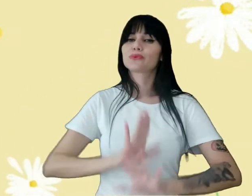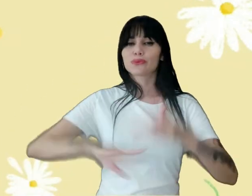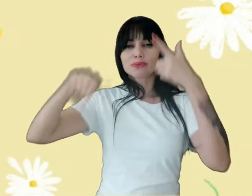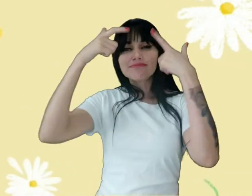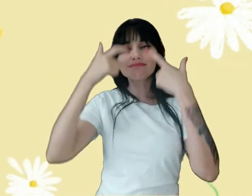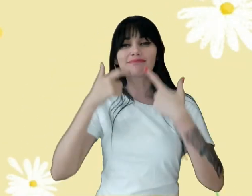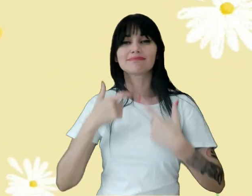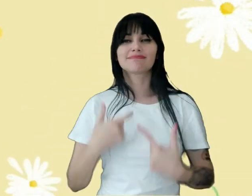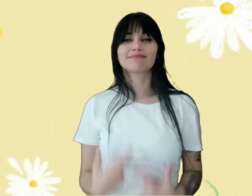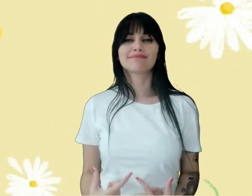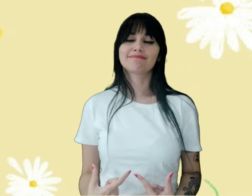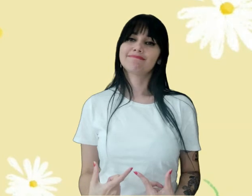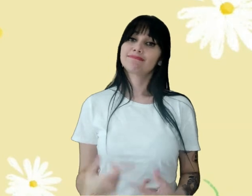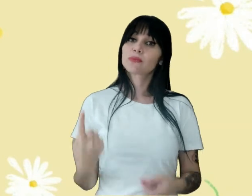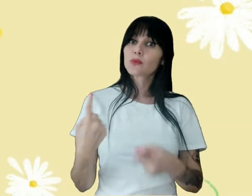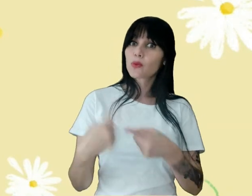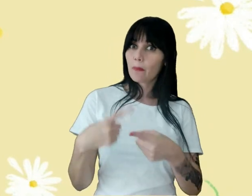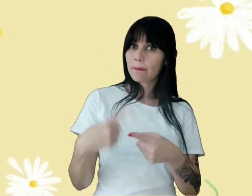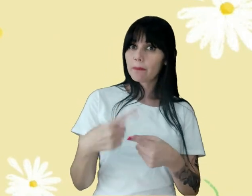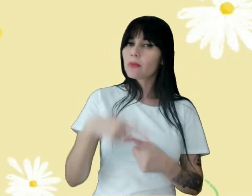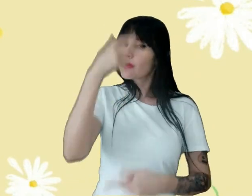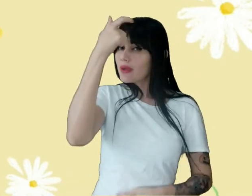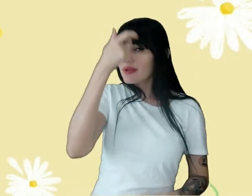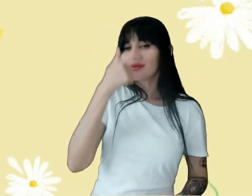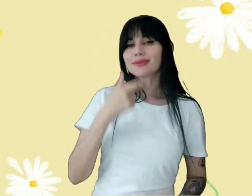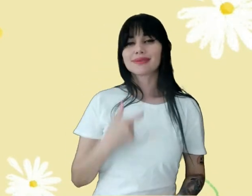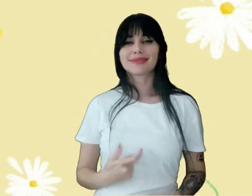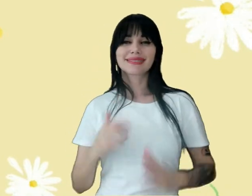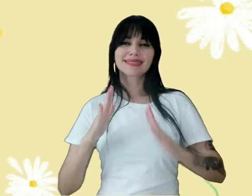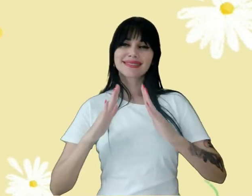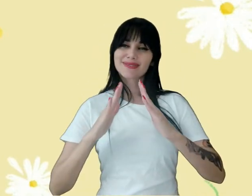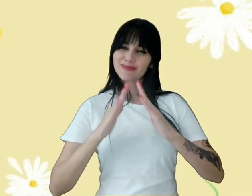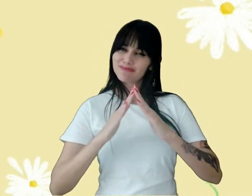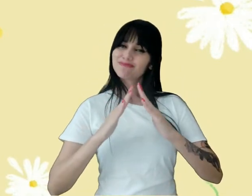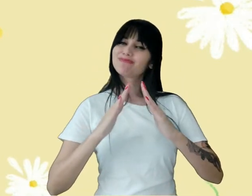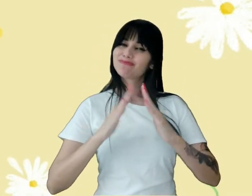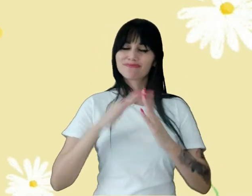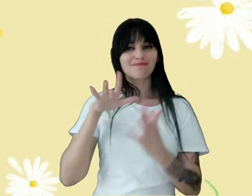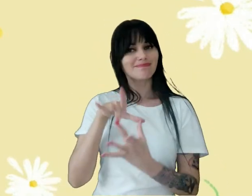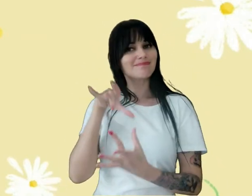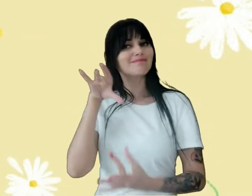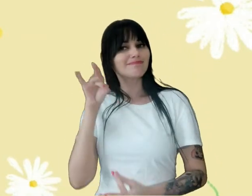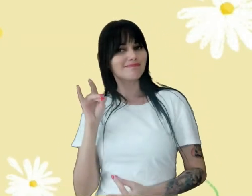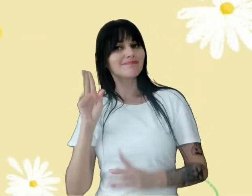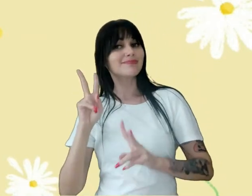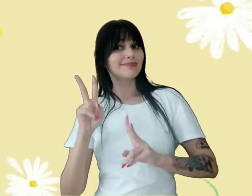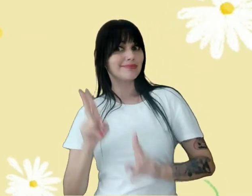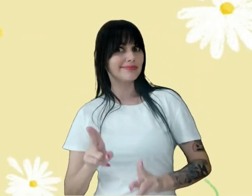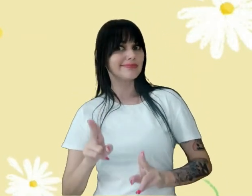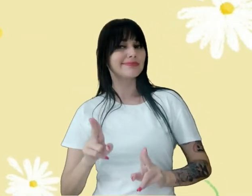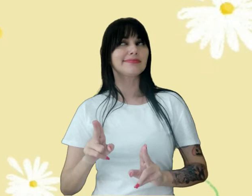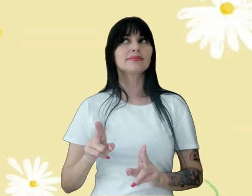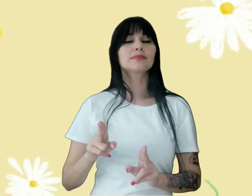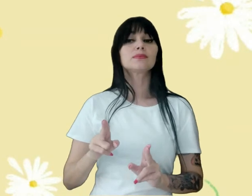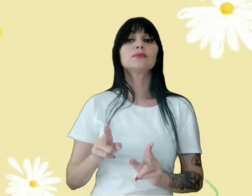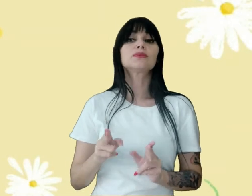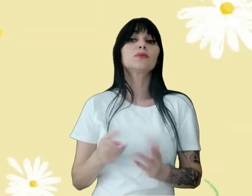corpo Porque o corpo É a casa do espírito E para mantermos O nosso